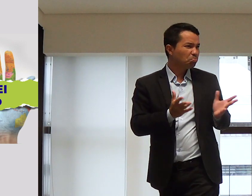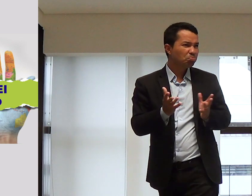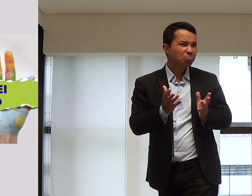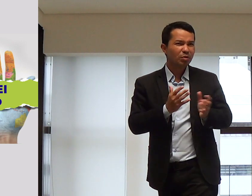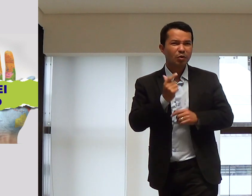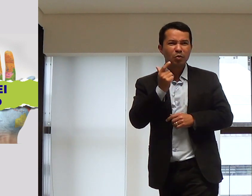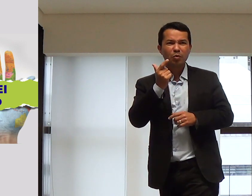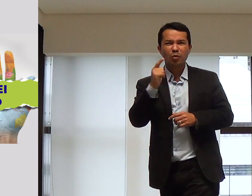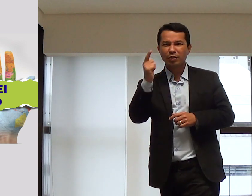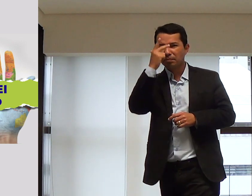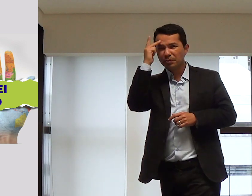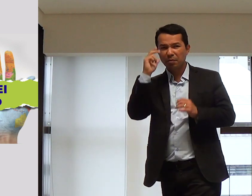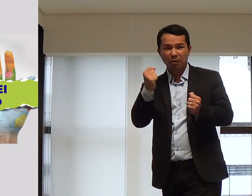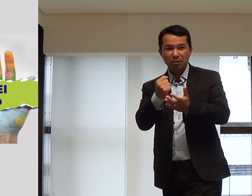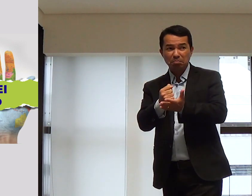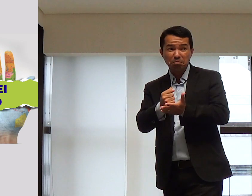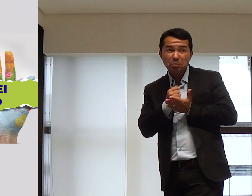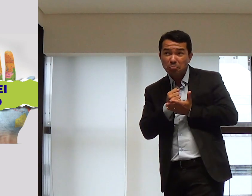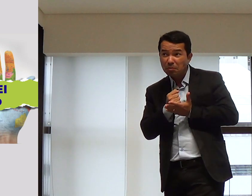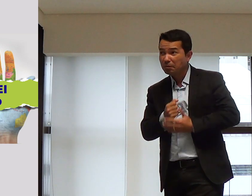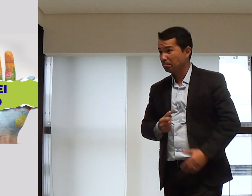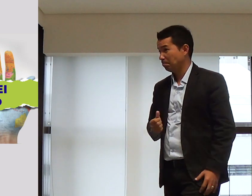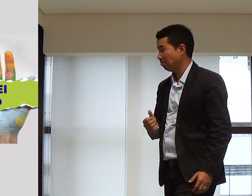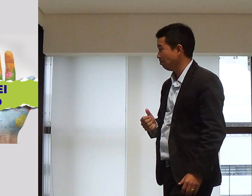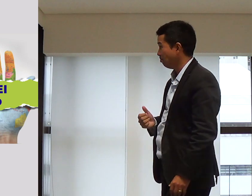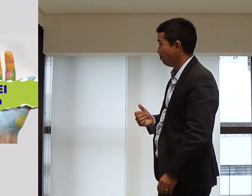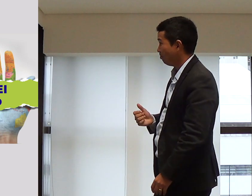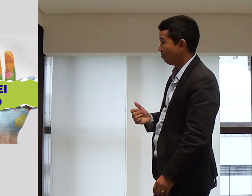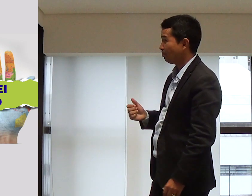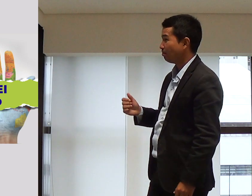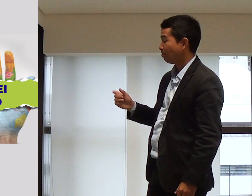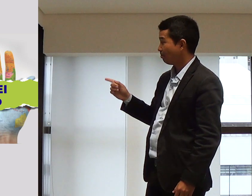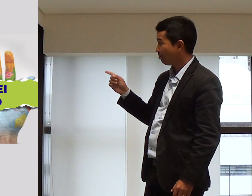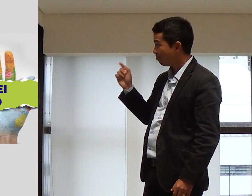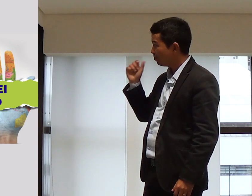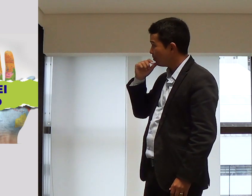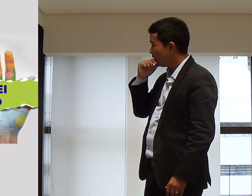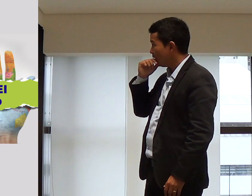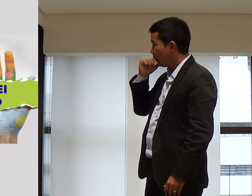quem mais? Algumas outras pessoas que possam me ajudar, hein, gente?